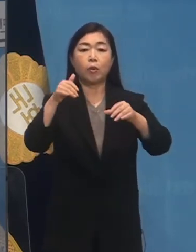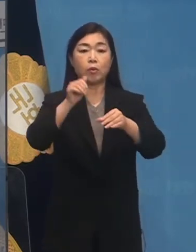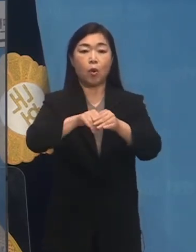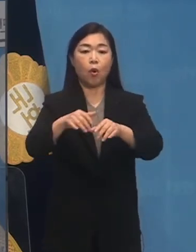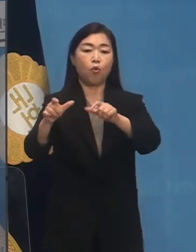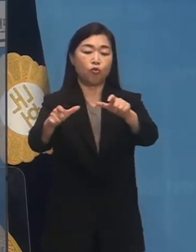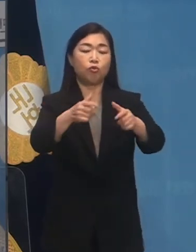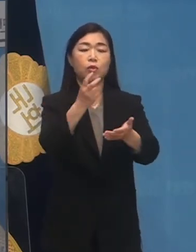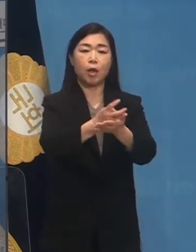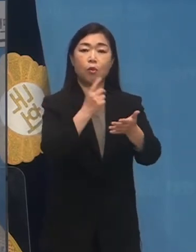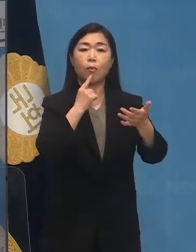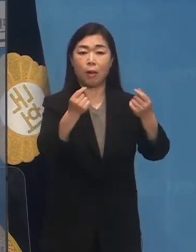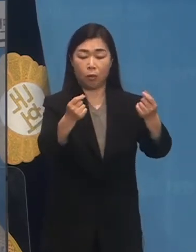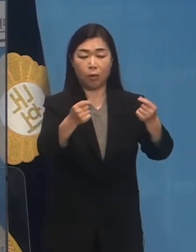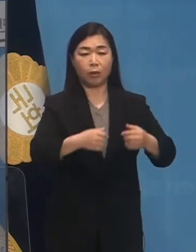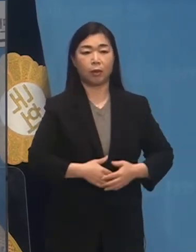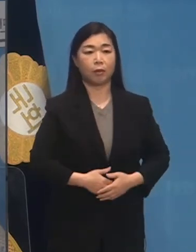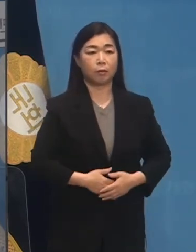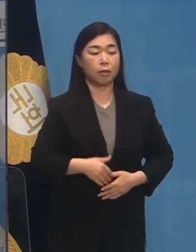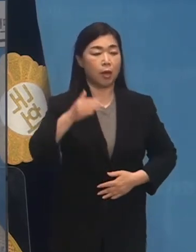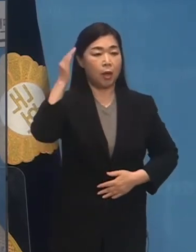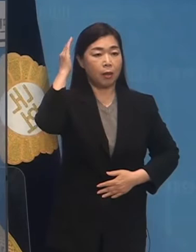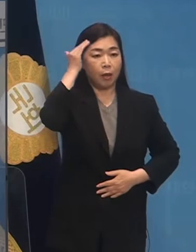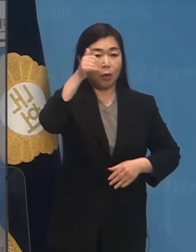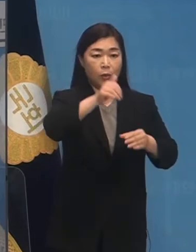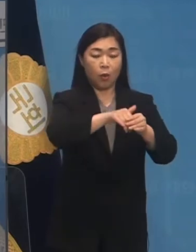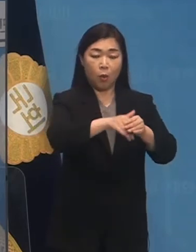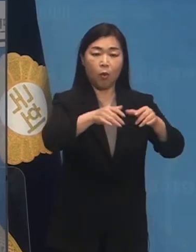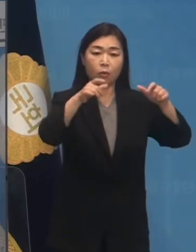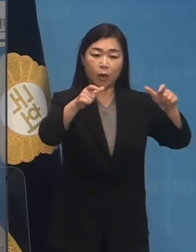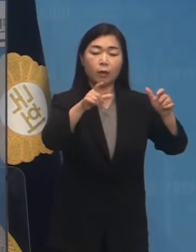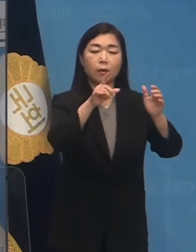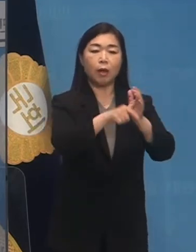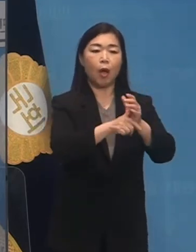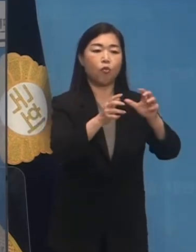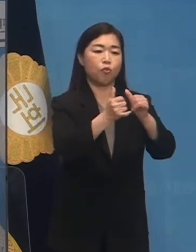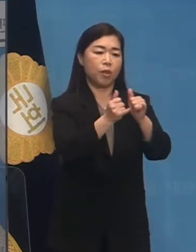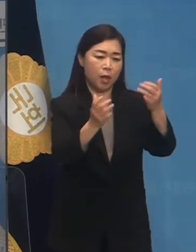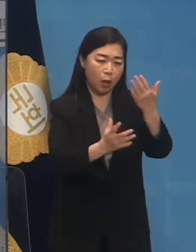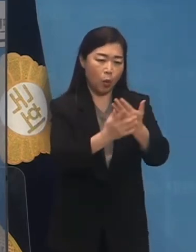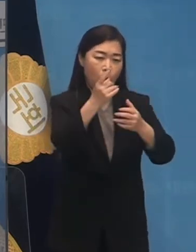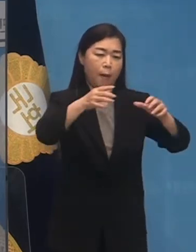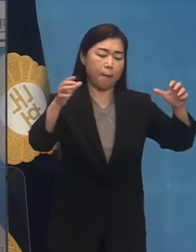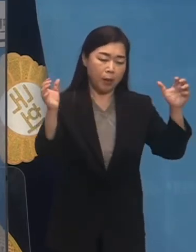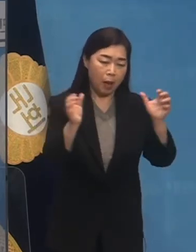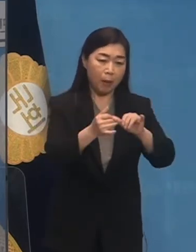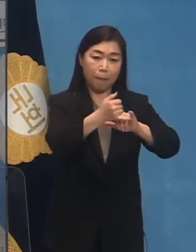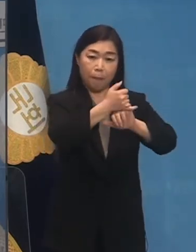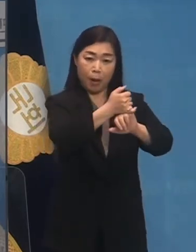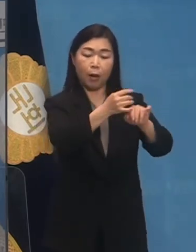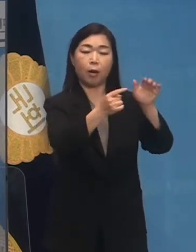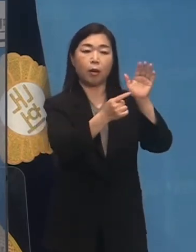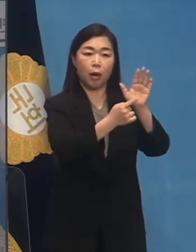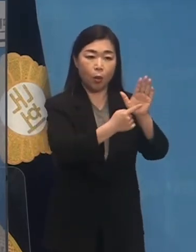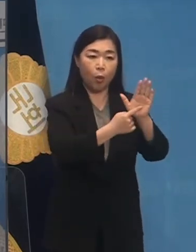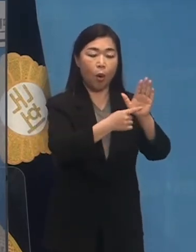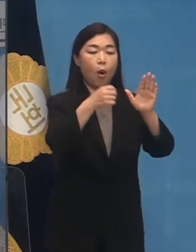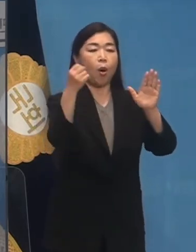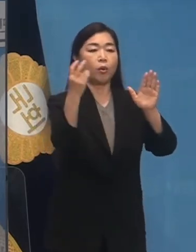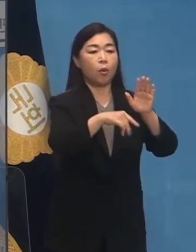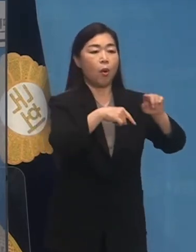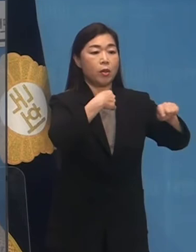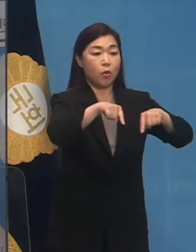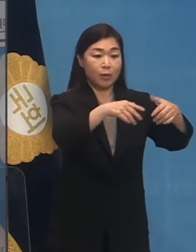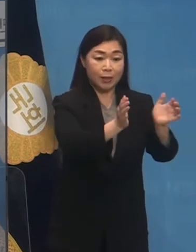대선기간 국민의힘과 국민의당은 국민통합을 약속했고 다당제를 위한 제도